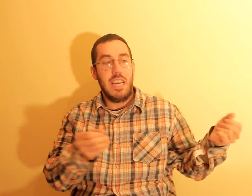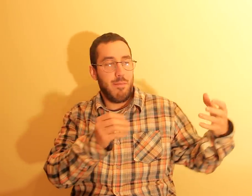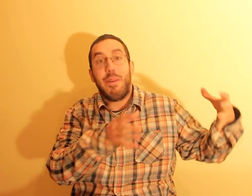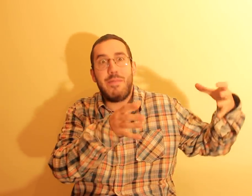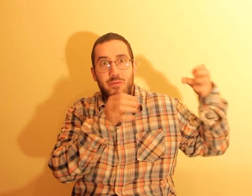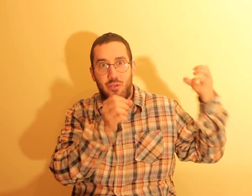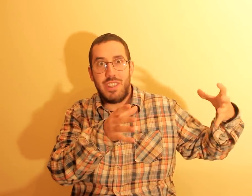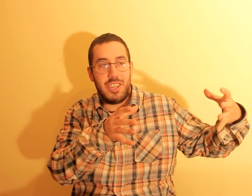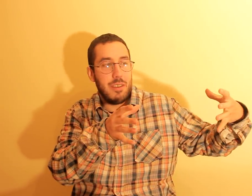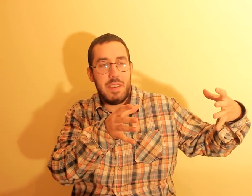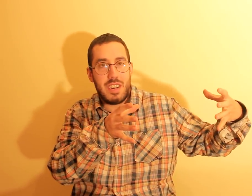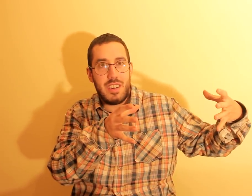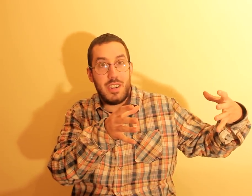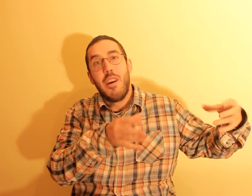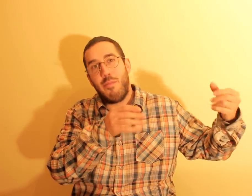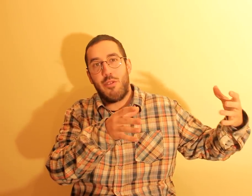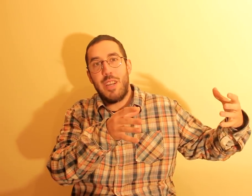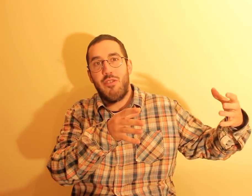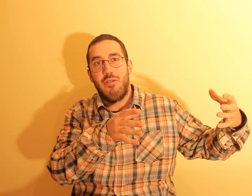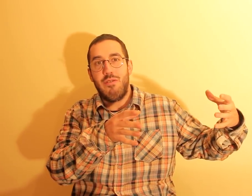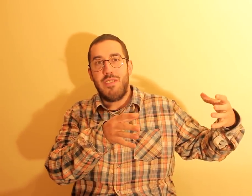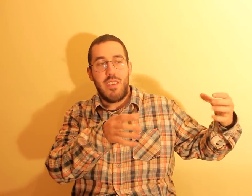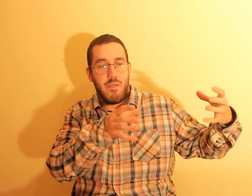Depois vai haver uns Wanda Civics, para os membros do túnel, eles vão.